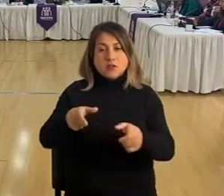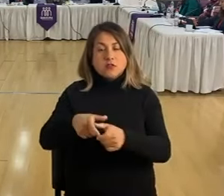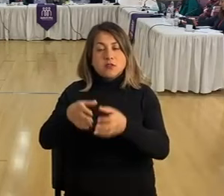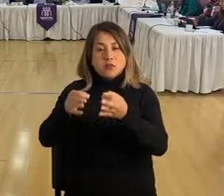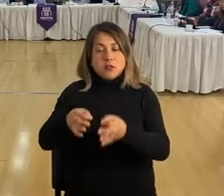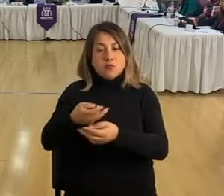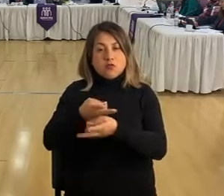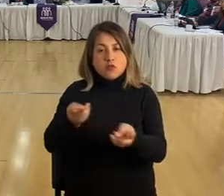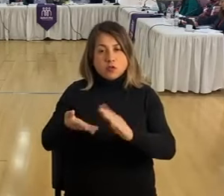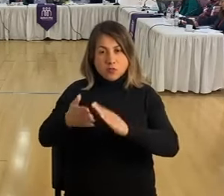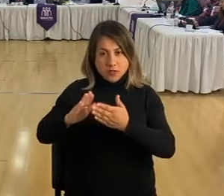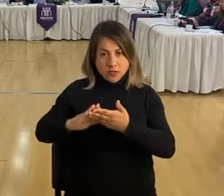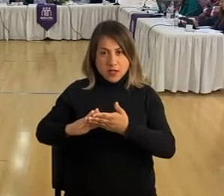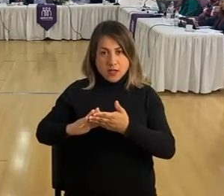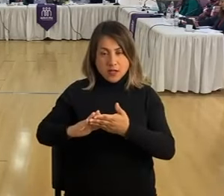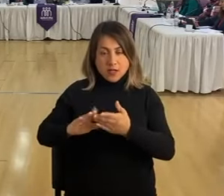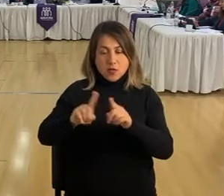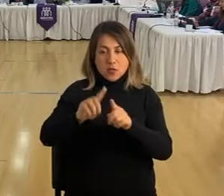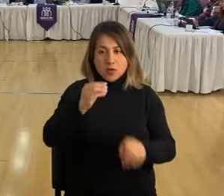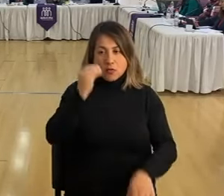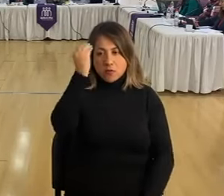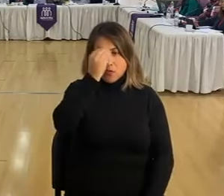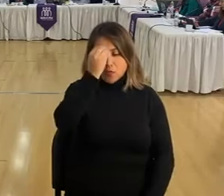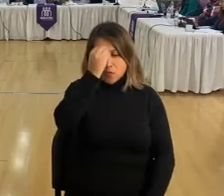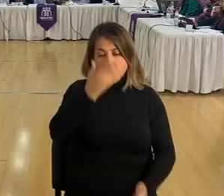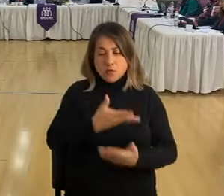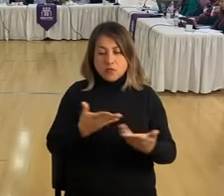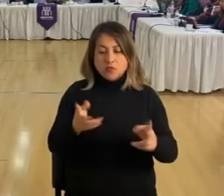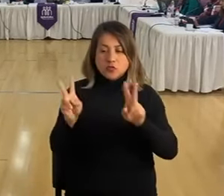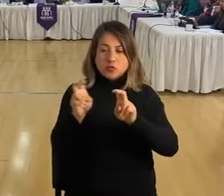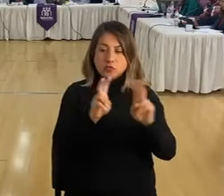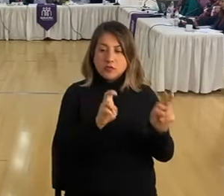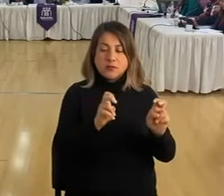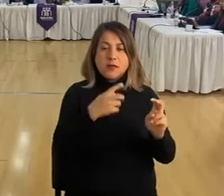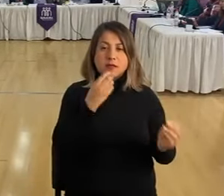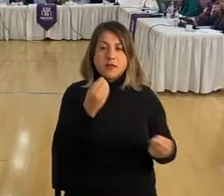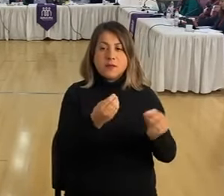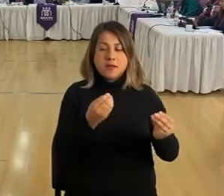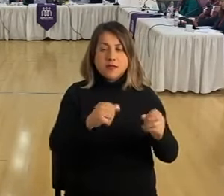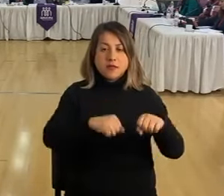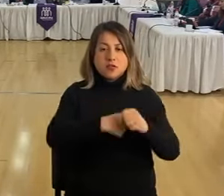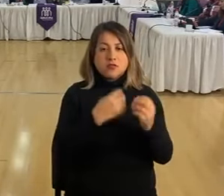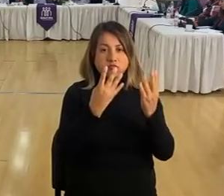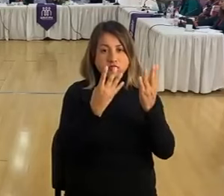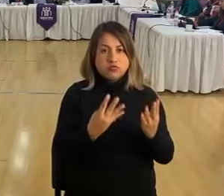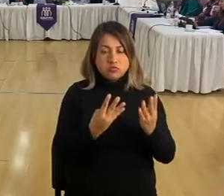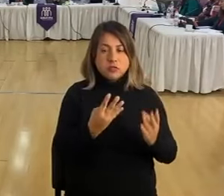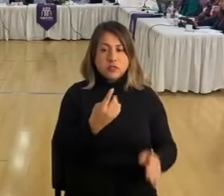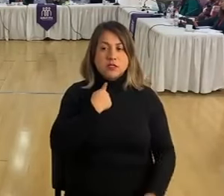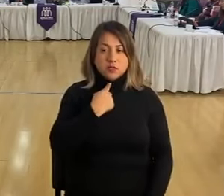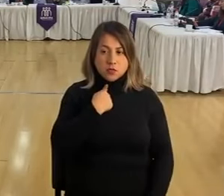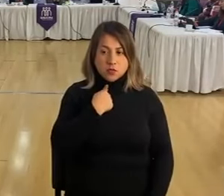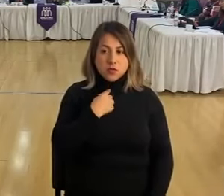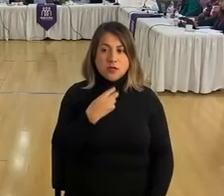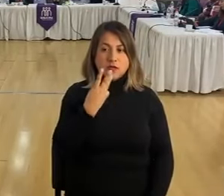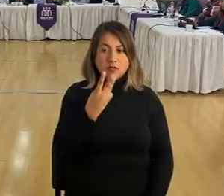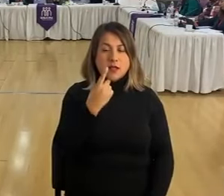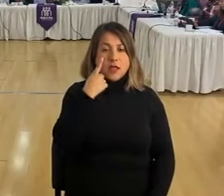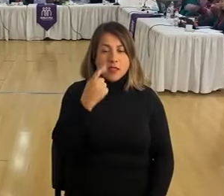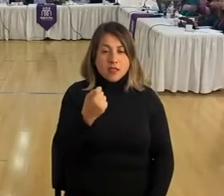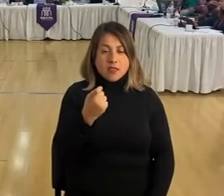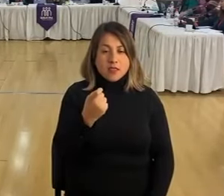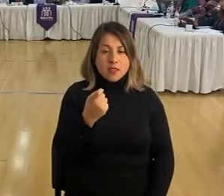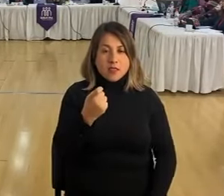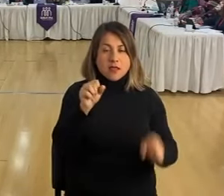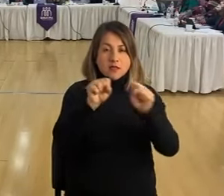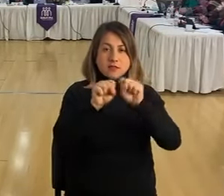pública comunitaria me preocupa un tema que está pasando en la comisaría de Quiricura que hace tres días se está cayendo mucho el